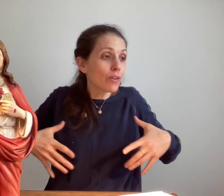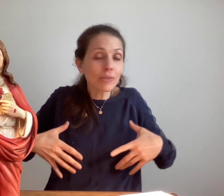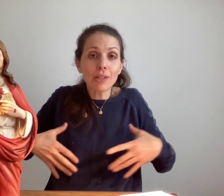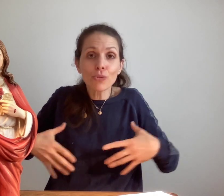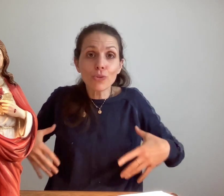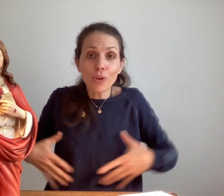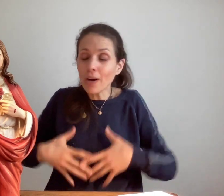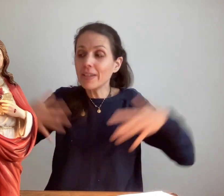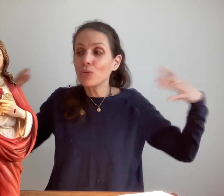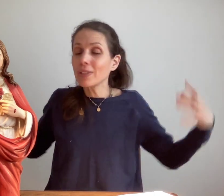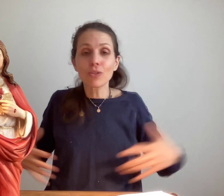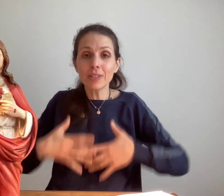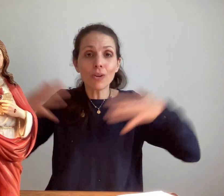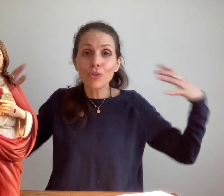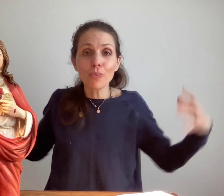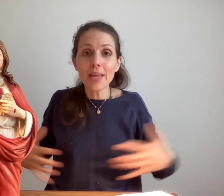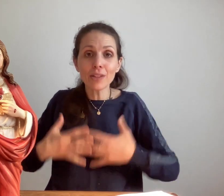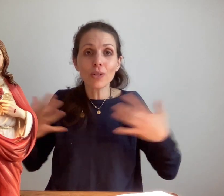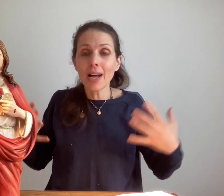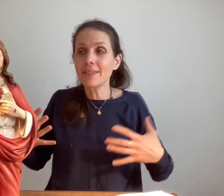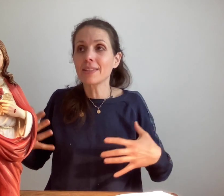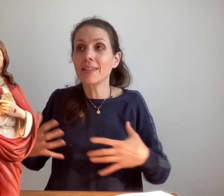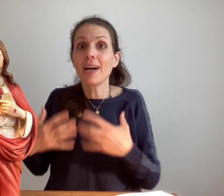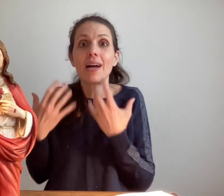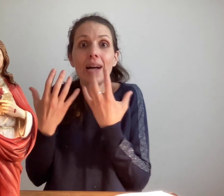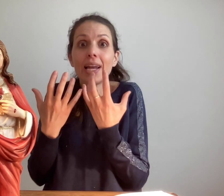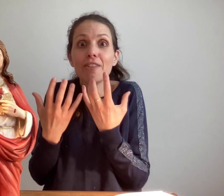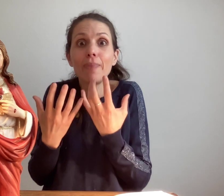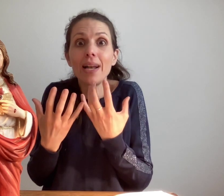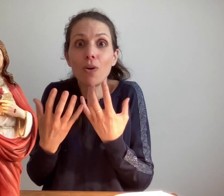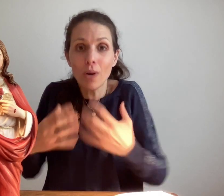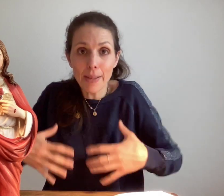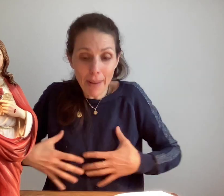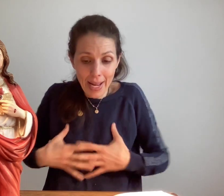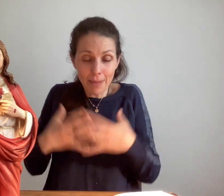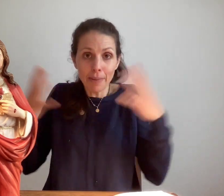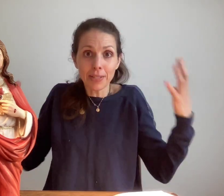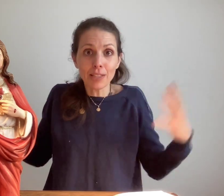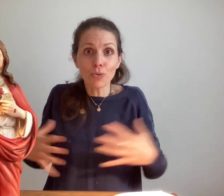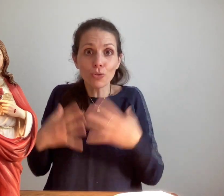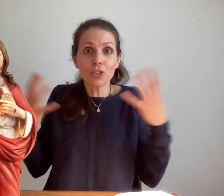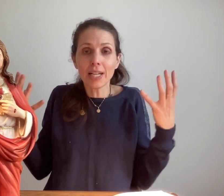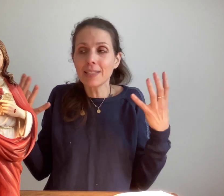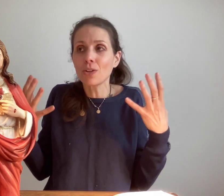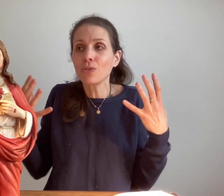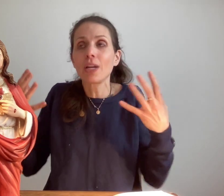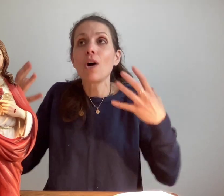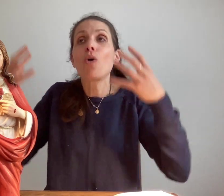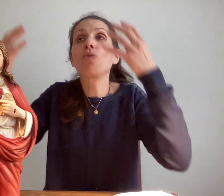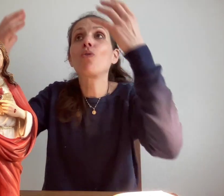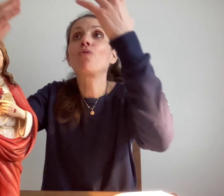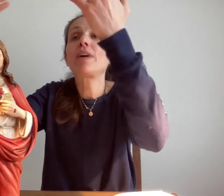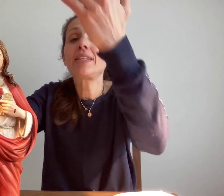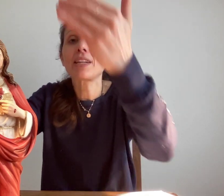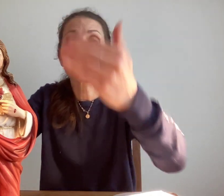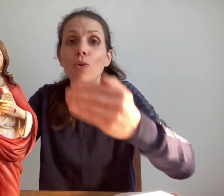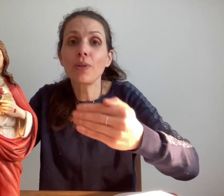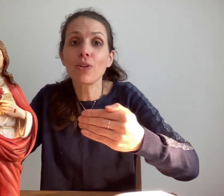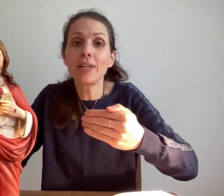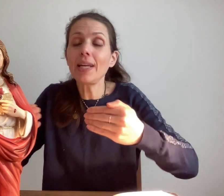volonté dans son cœur avec tous ces océans de lumière de grâce etc elle n'arrive pas là-en-haut elle n'est pas elle-même cette source jaillissante on va directement lui donner